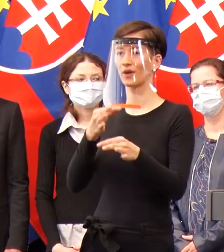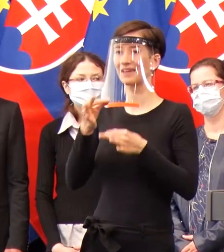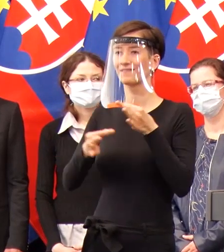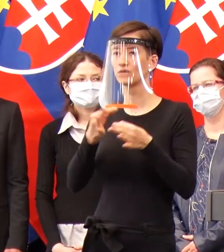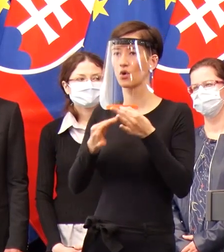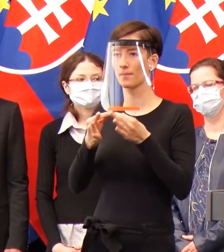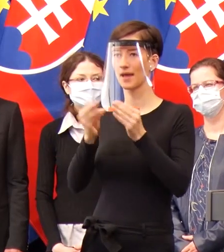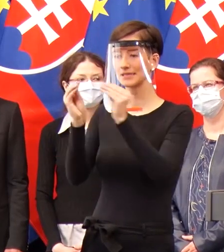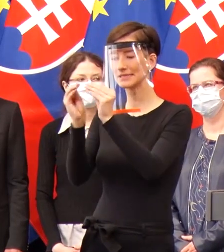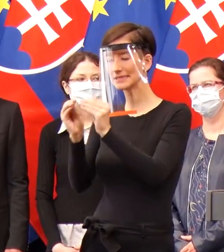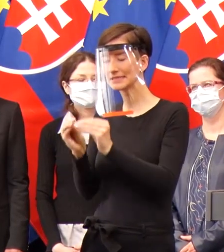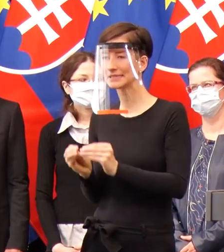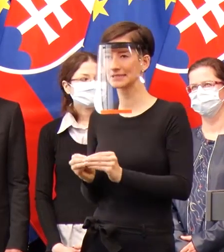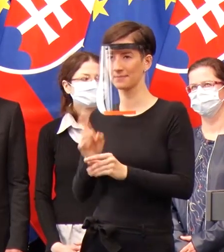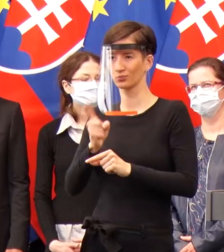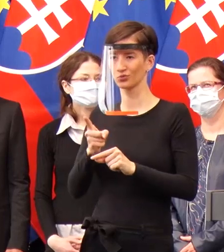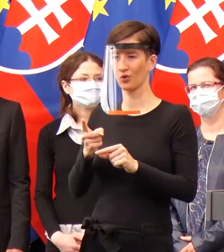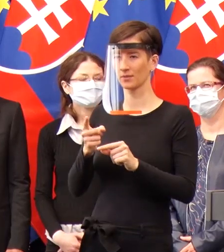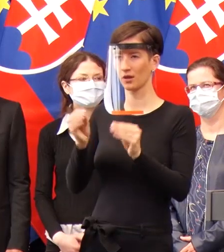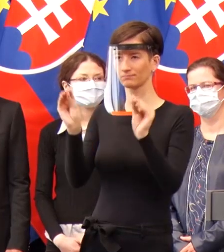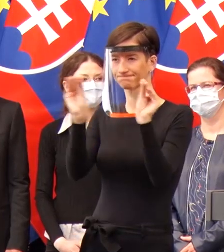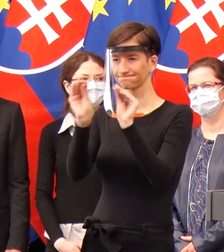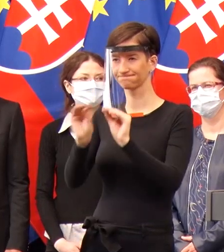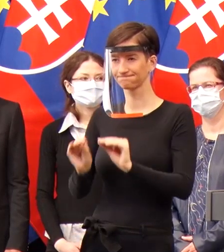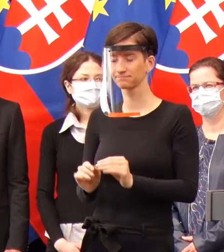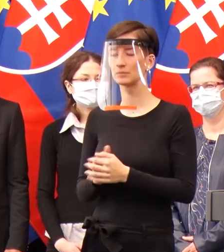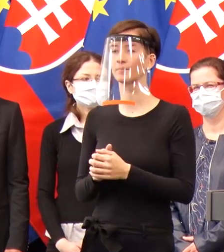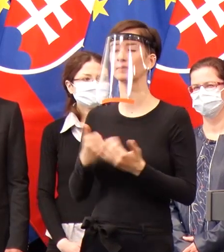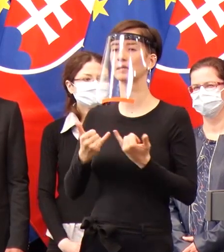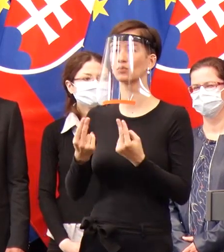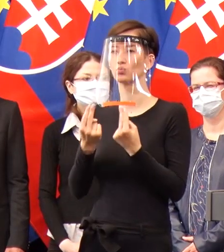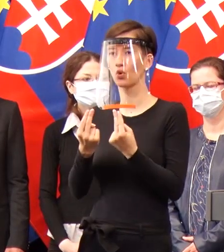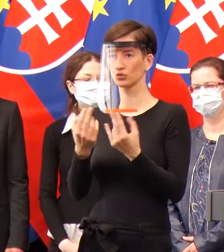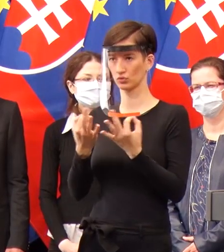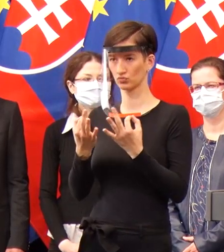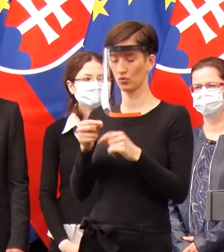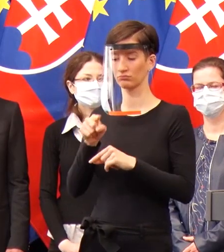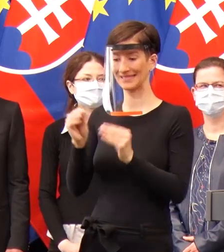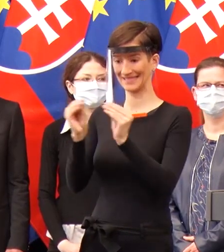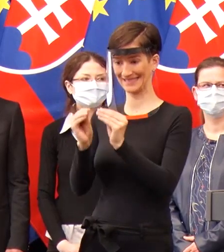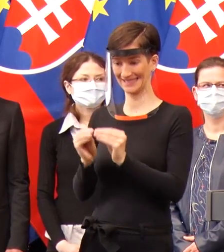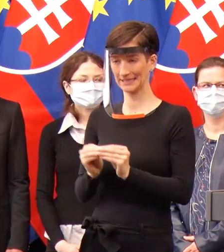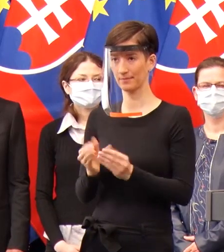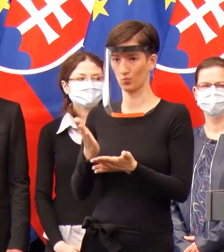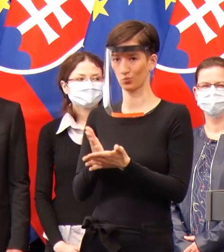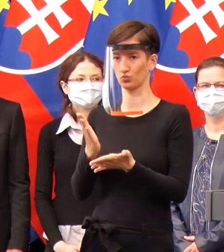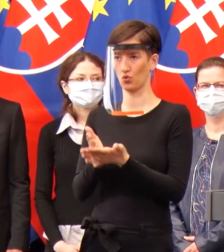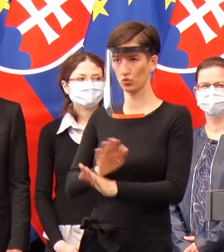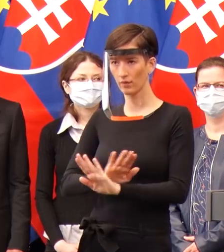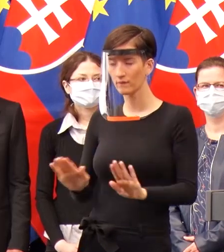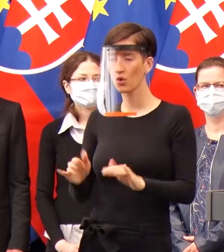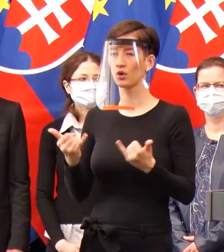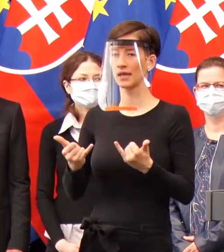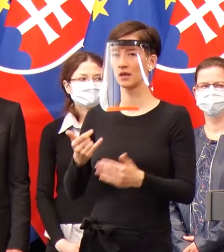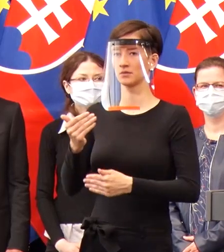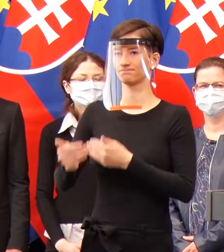Toto sa dáva všetko dokopy. A čo je dôležité, ukazuje sa, že sme ten systém nadstavili a ten nabieha. Čiže videli sme, že